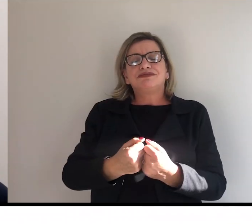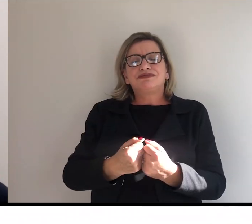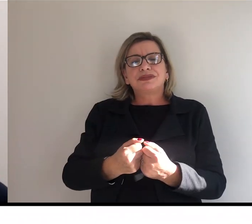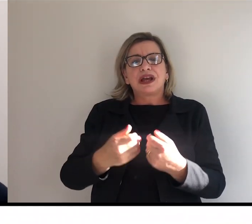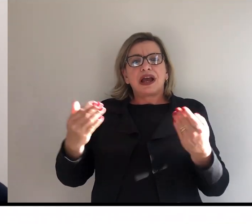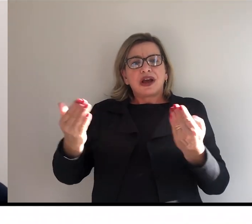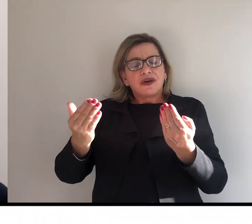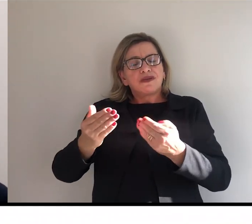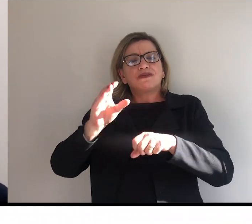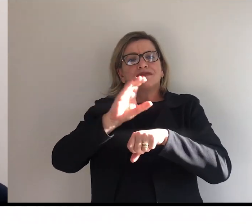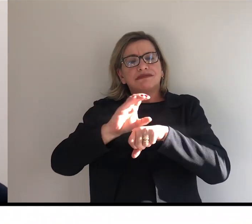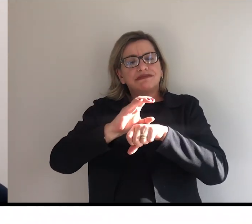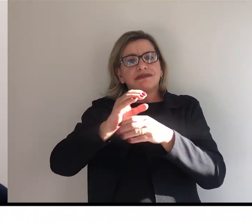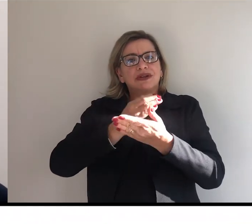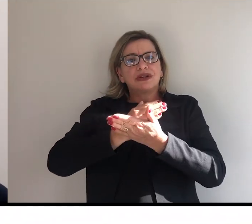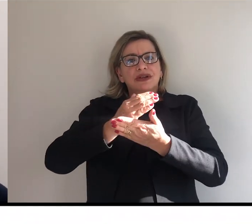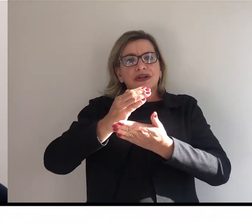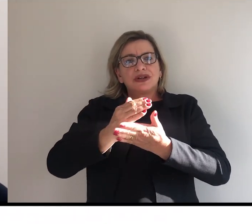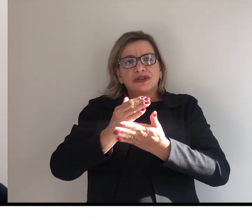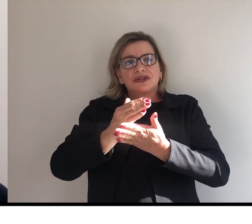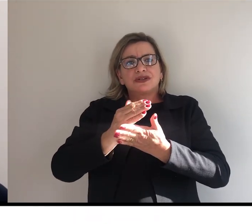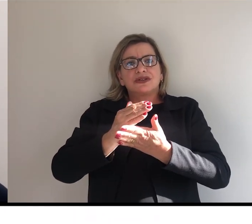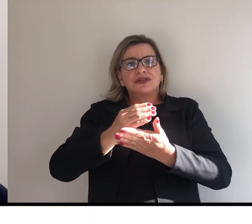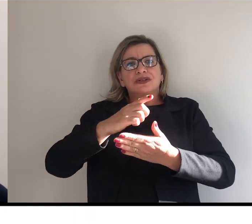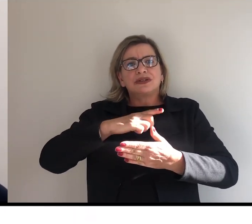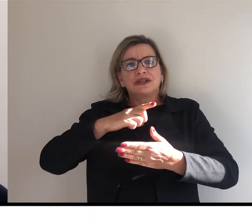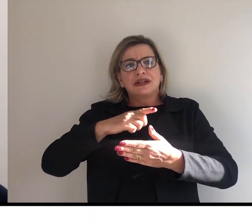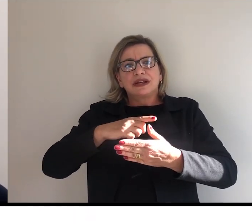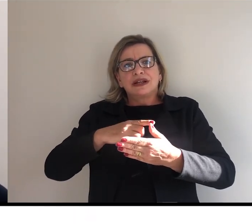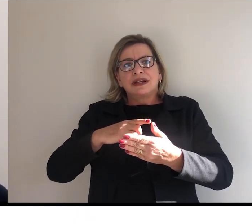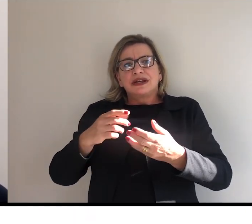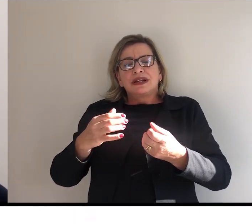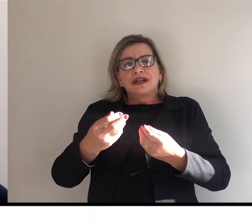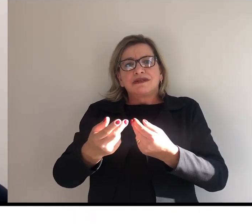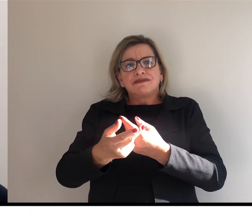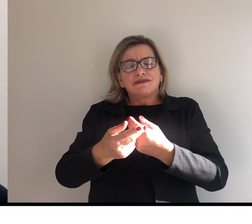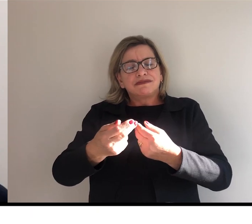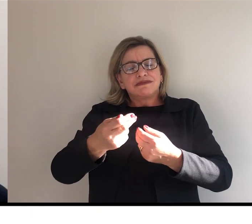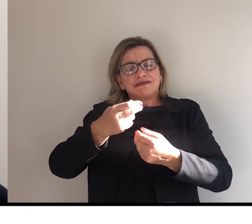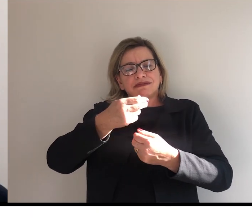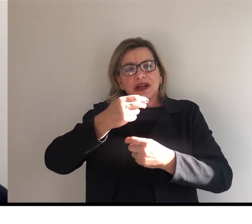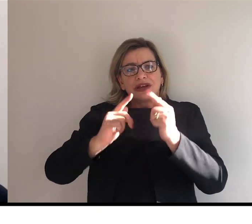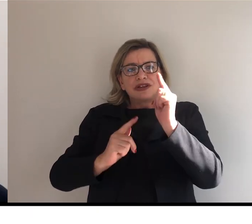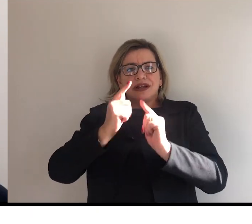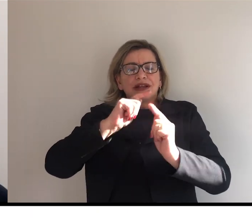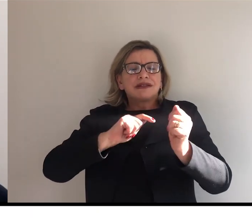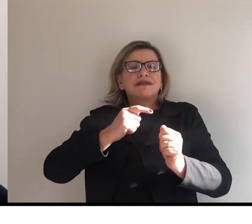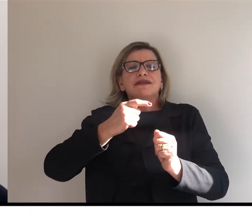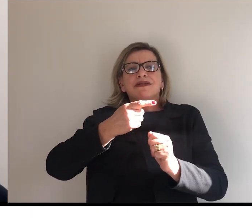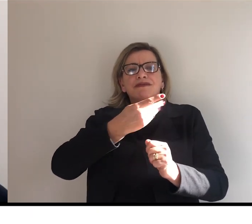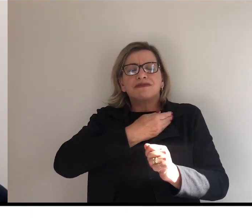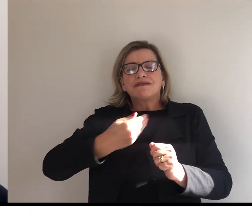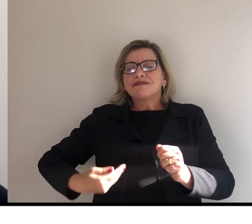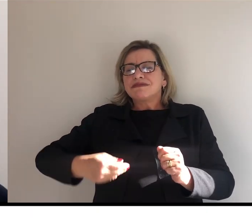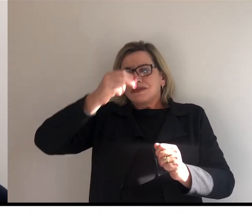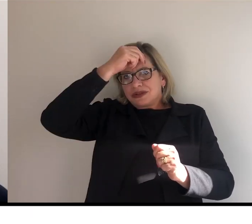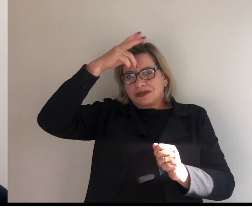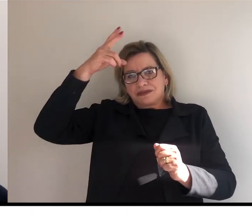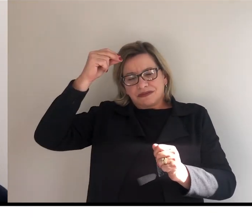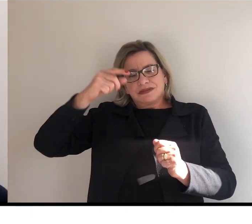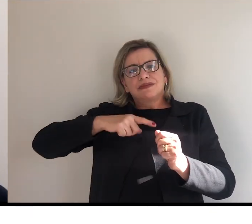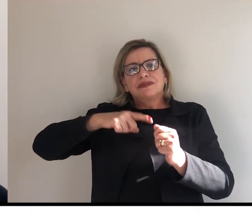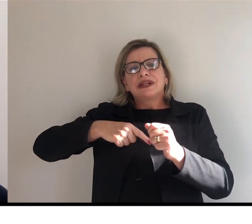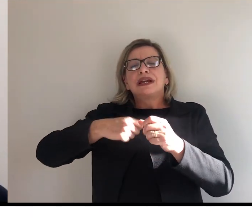se inicia agora, nós vamos no curso de gestão pública municipal. Estaremos atuando no polo de Apucarana,